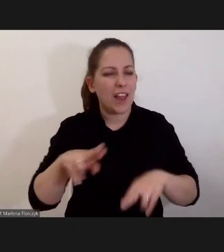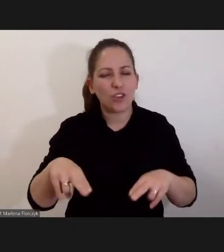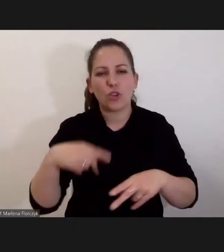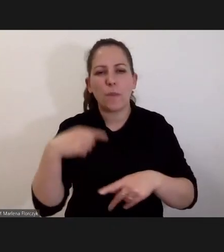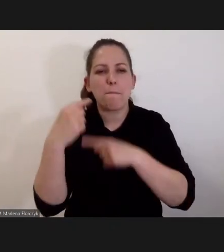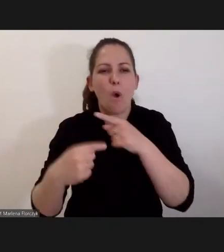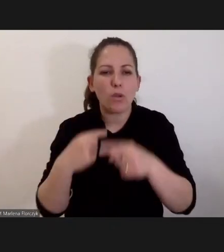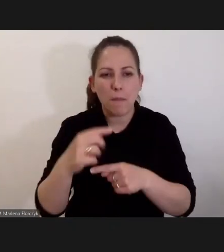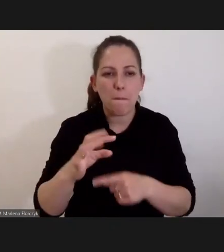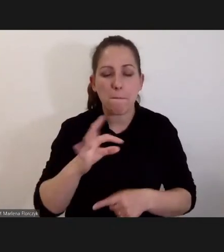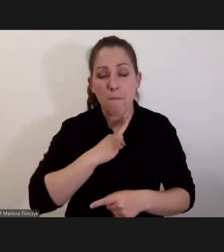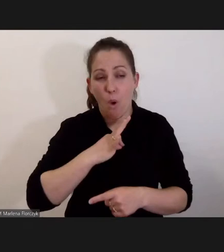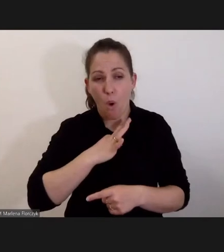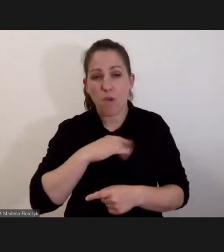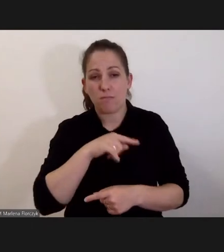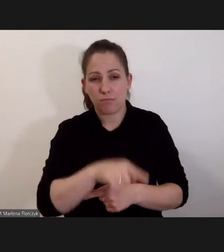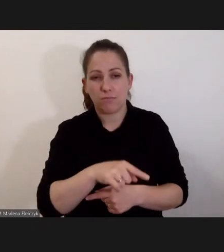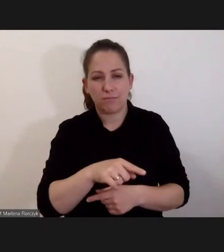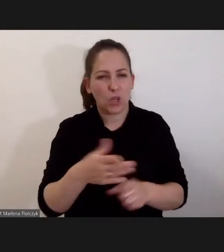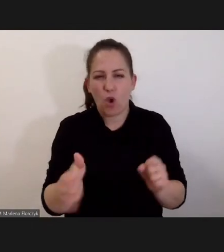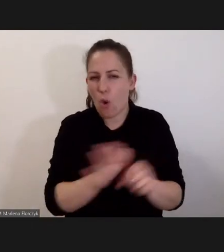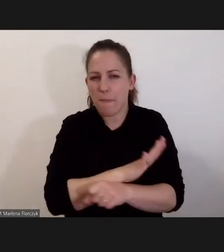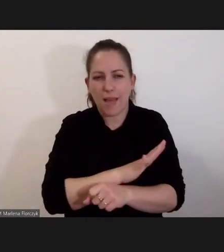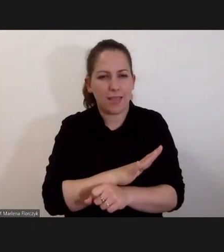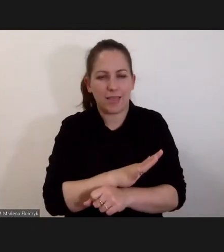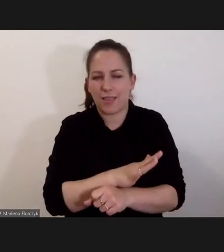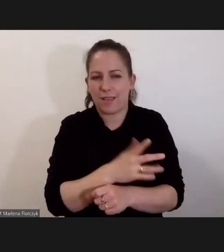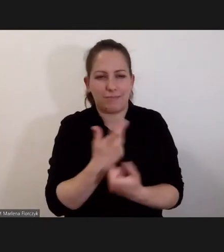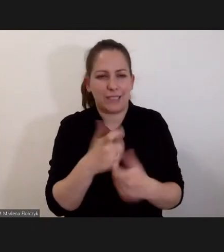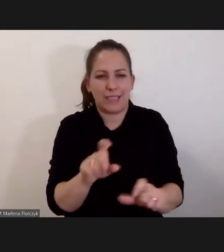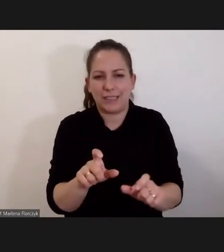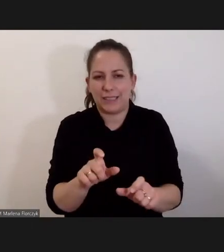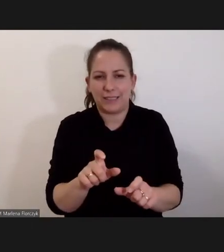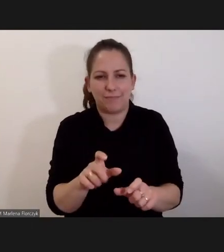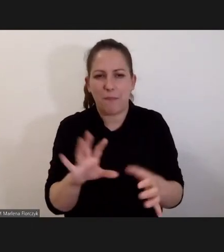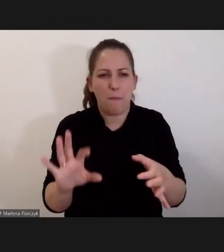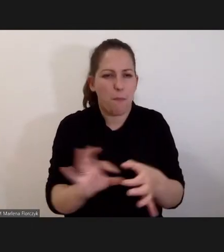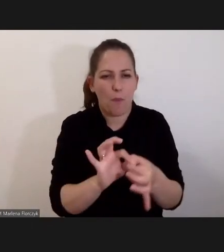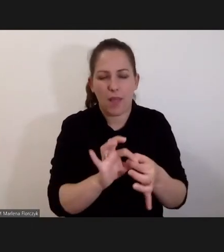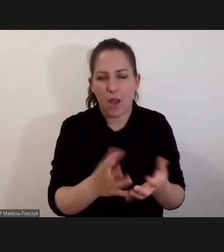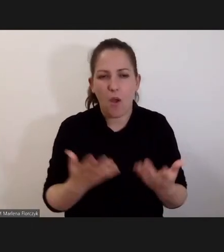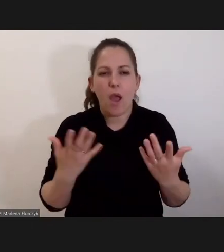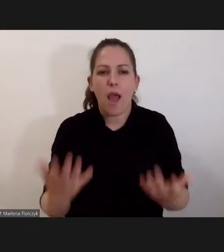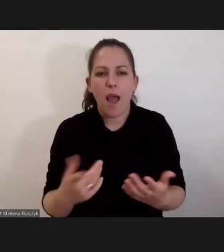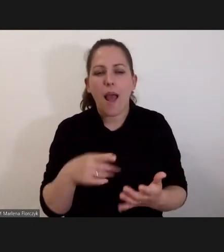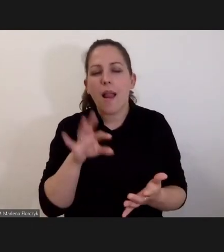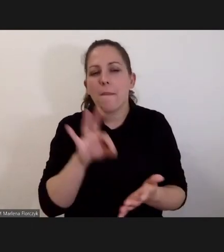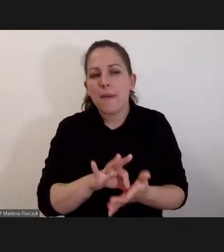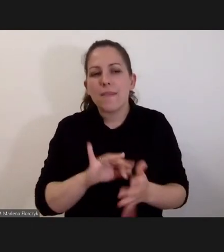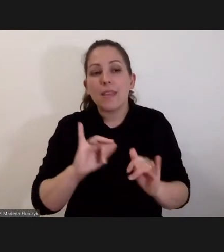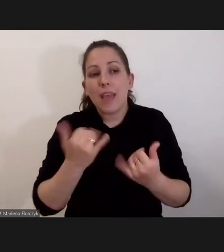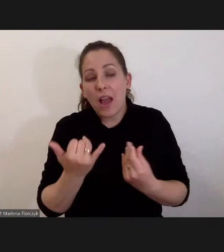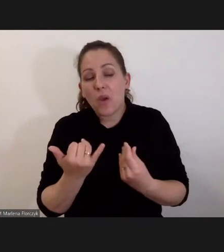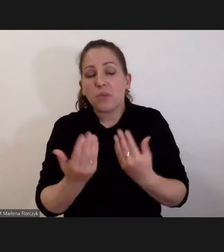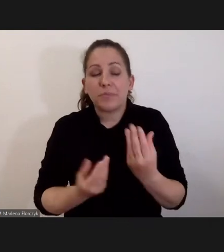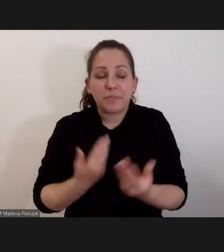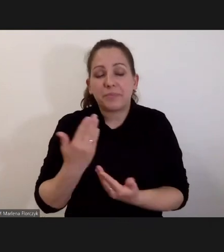w moim osobistym przekonaniu nie ma kompletnie nic wspólnego, ale pewnie jakaś tam